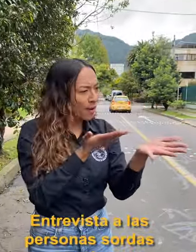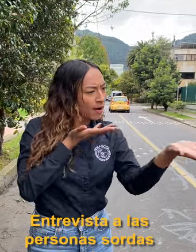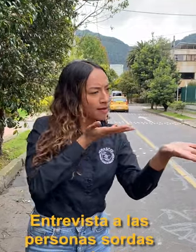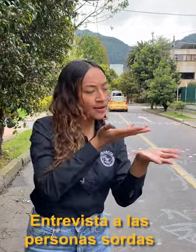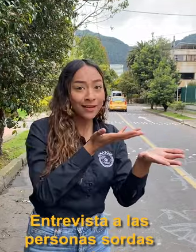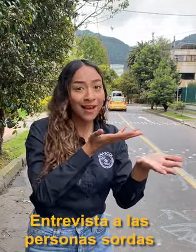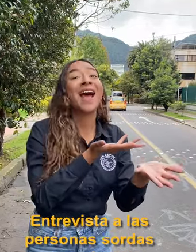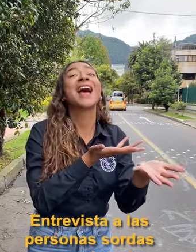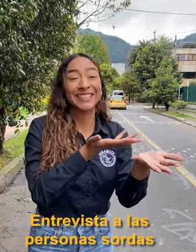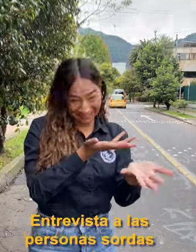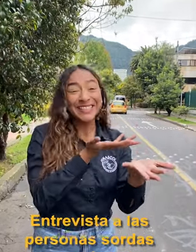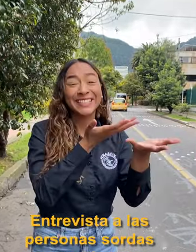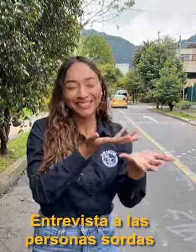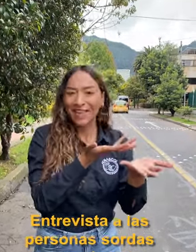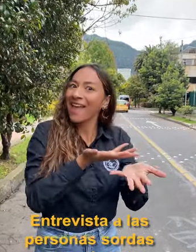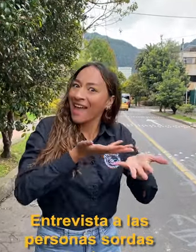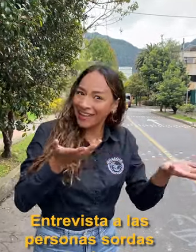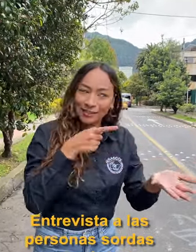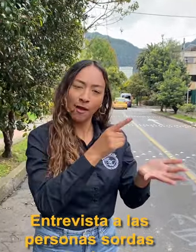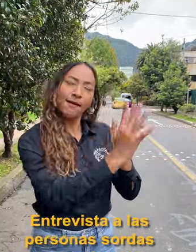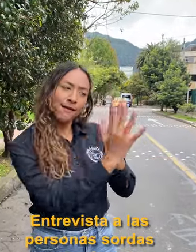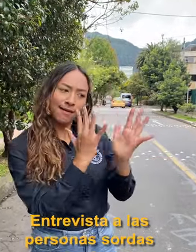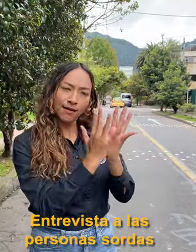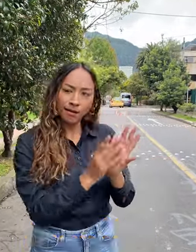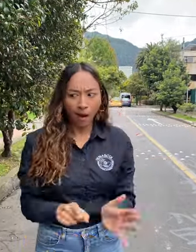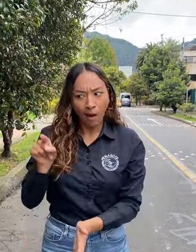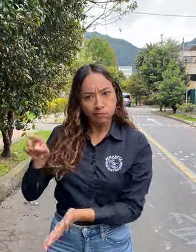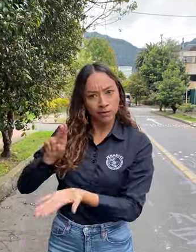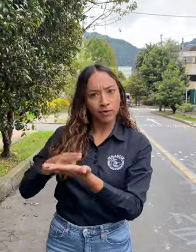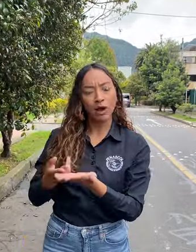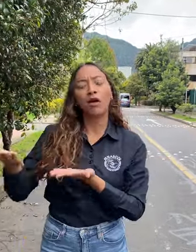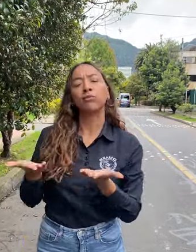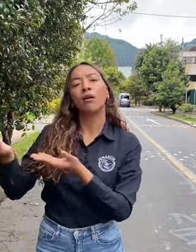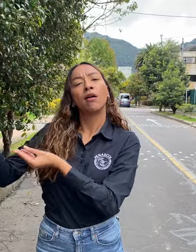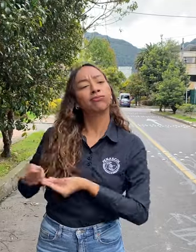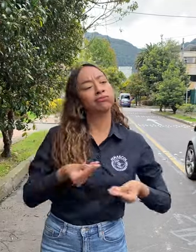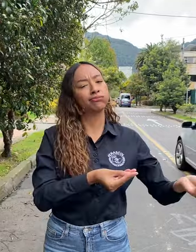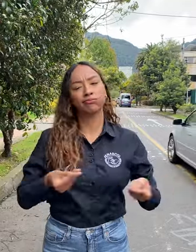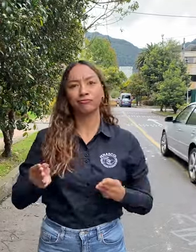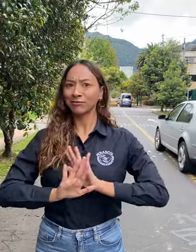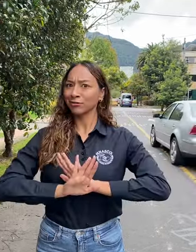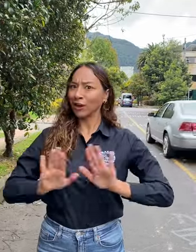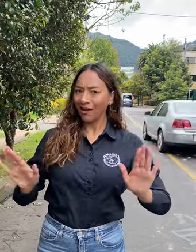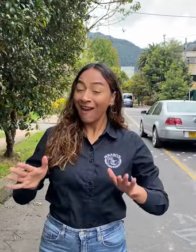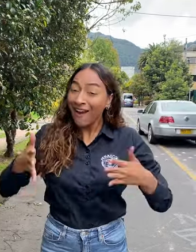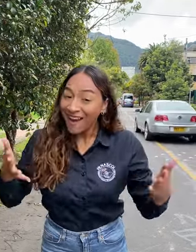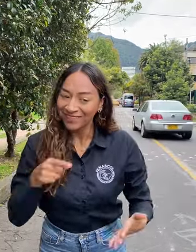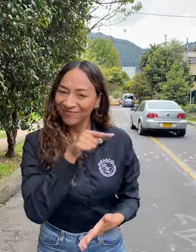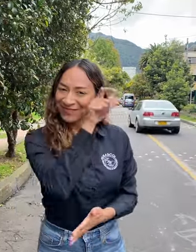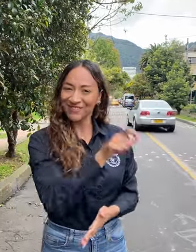a la que estás entrevistando? Sí. ¡Claro! Hazle las preguntas directamente y no desvíes tu atención